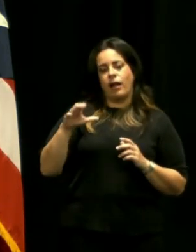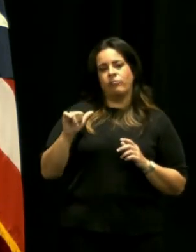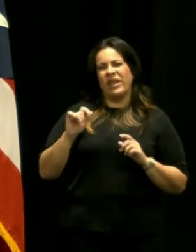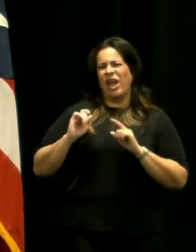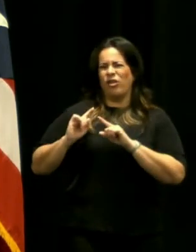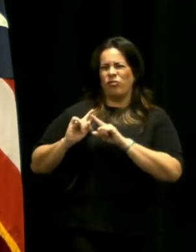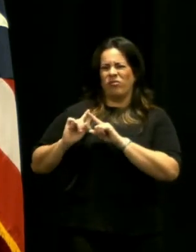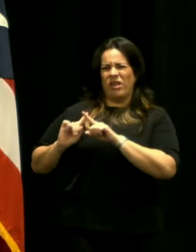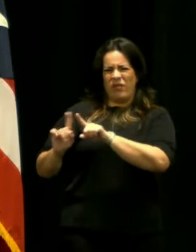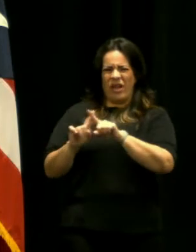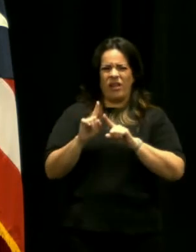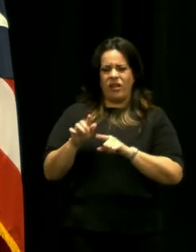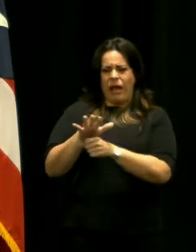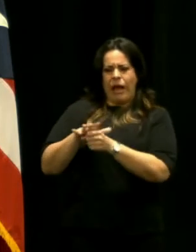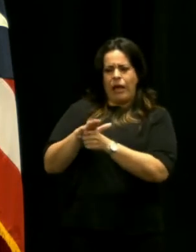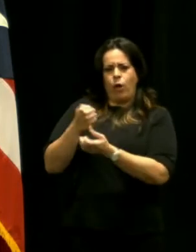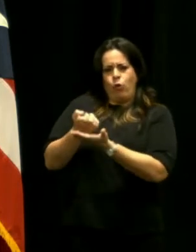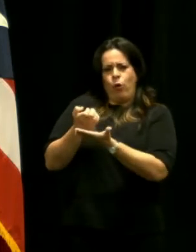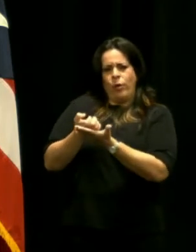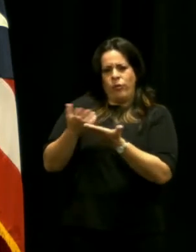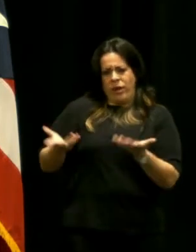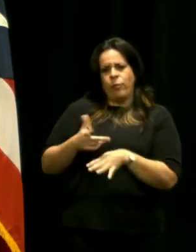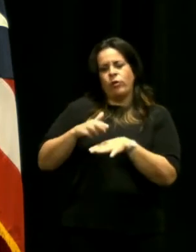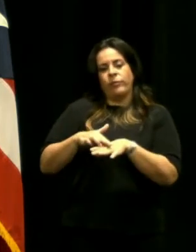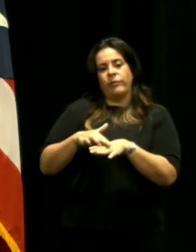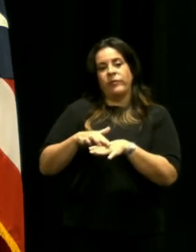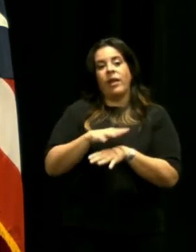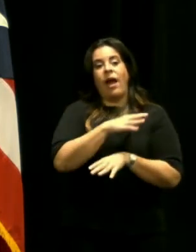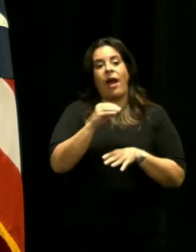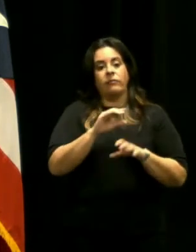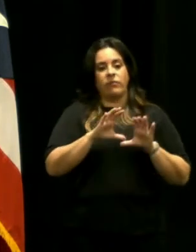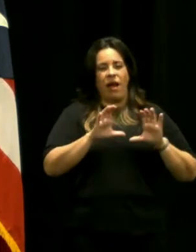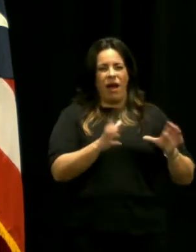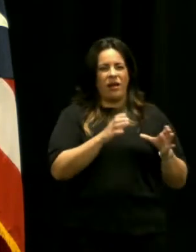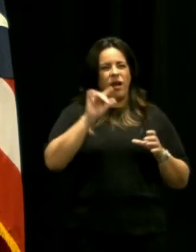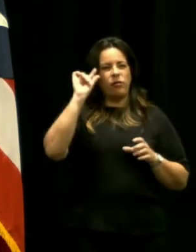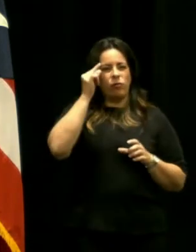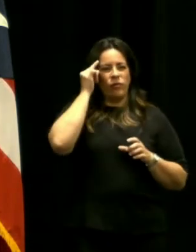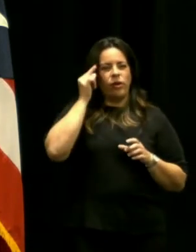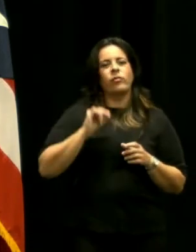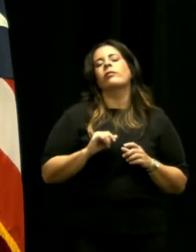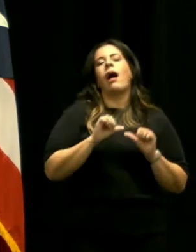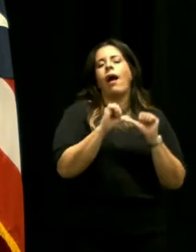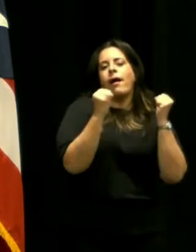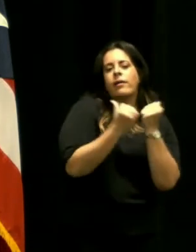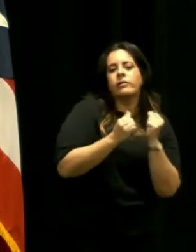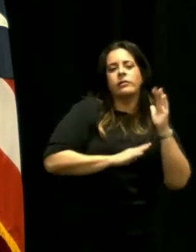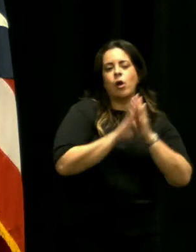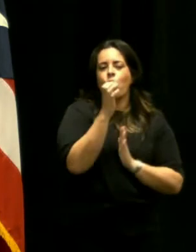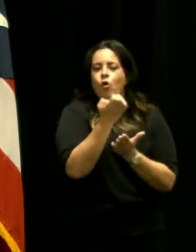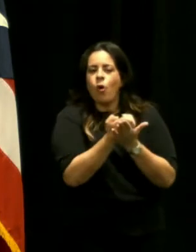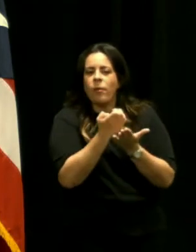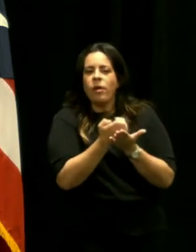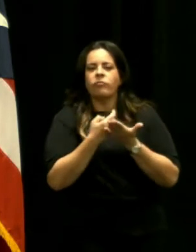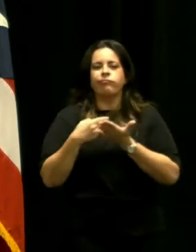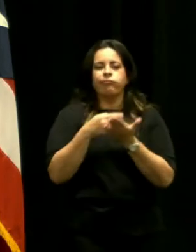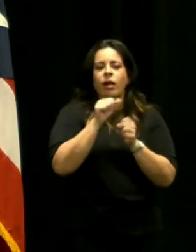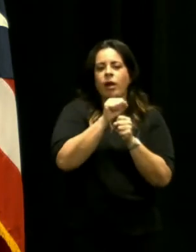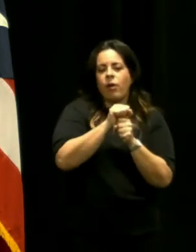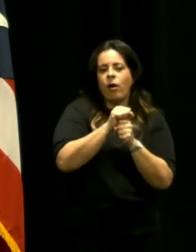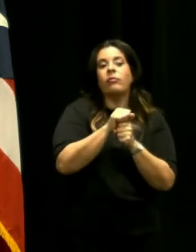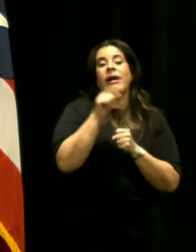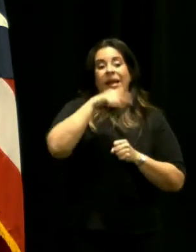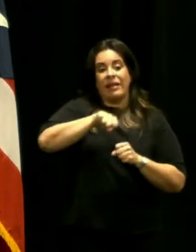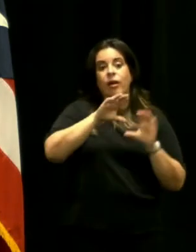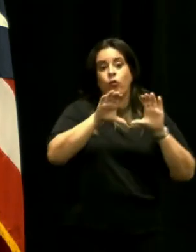económicos en puerto rico y el sector gubernamental las agencias que tienen que ver con desarrollo económico y asuntos laborales ese